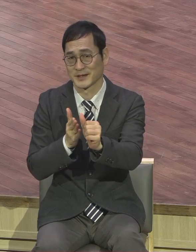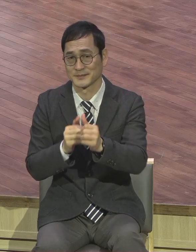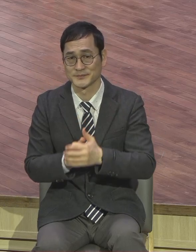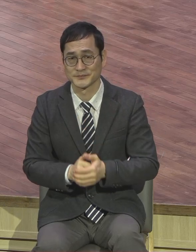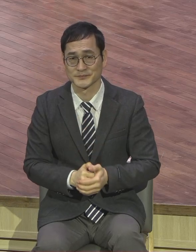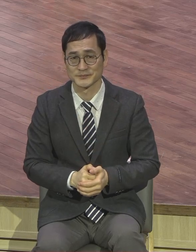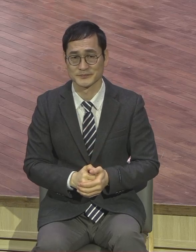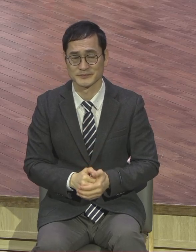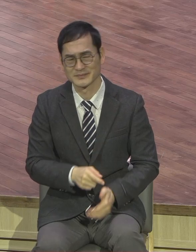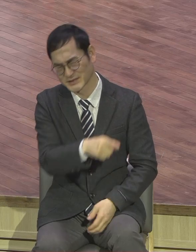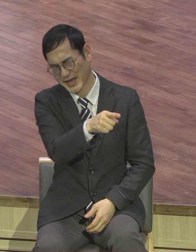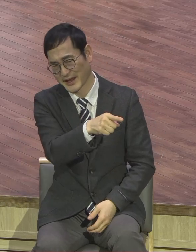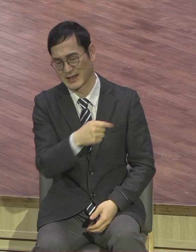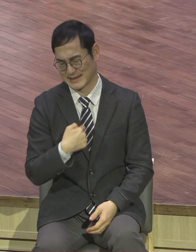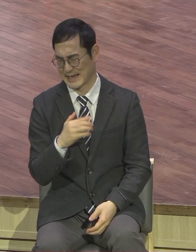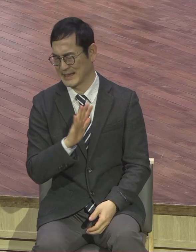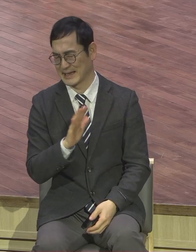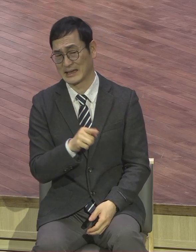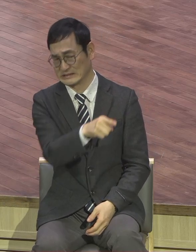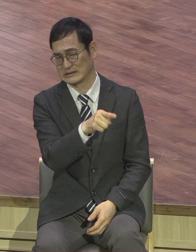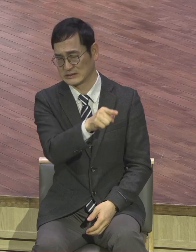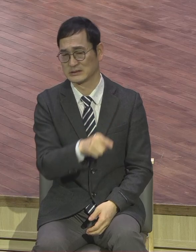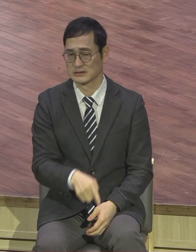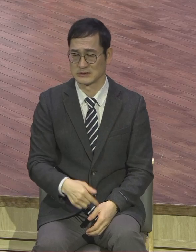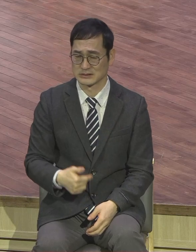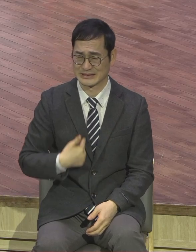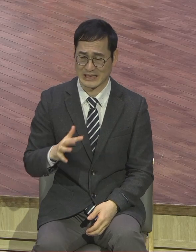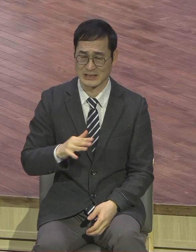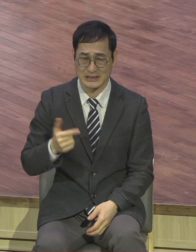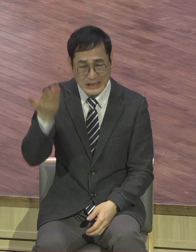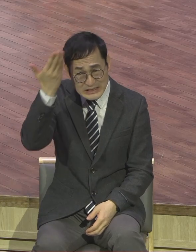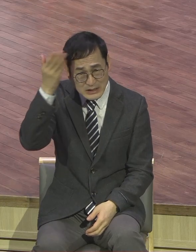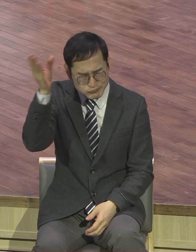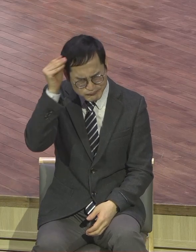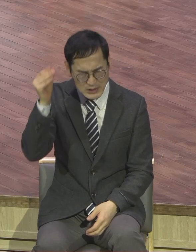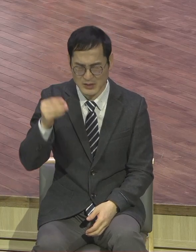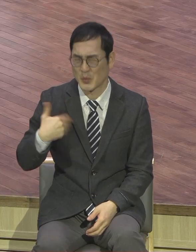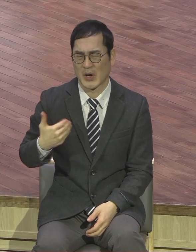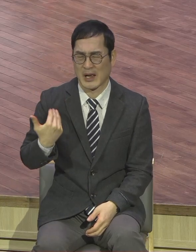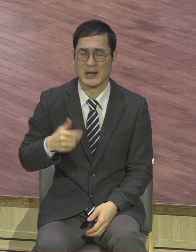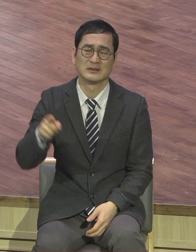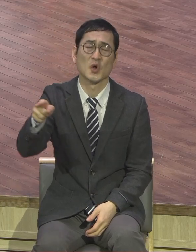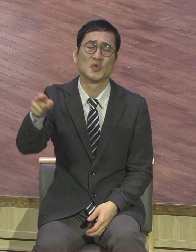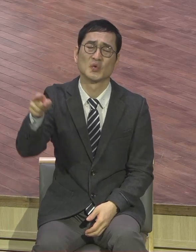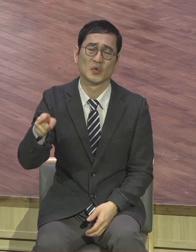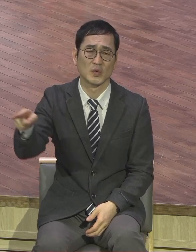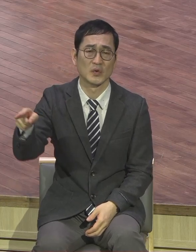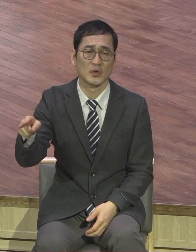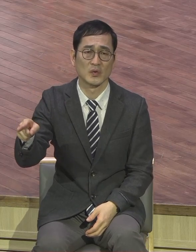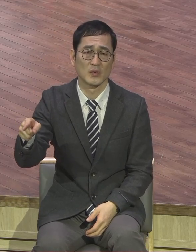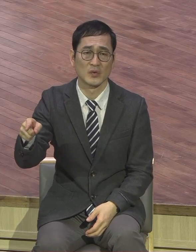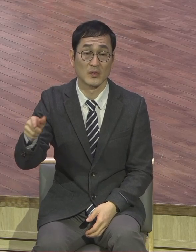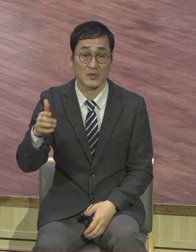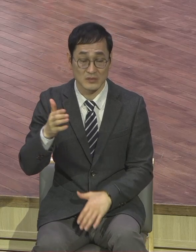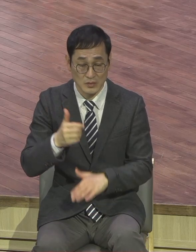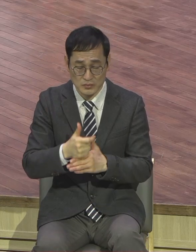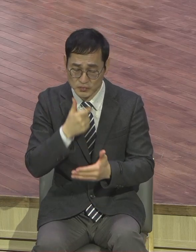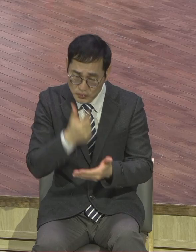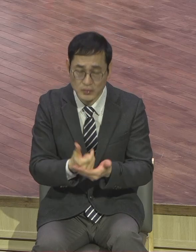난 믿은 지 얼마 되지 않고 나는 뭐 아는 것도 없고 그렇습니까 그거 자체가 벌써 속은 거예요. 여러분 자신이